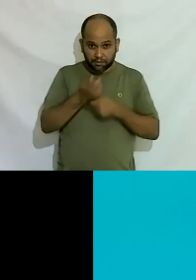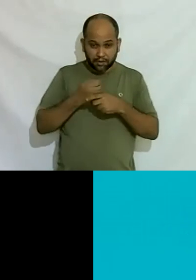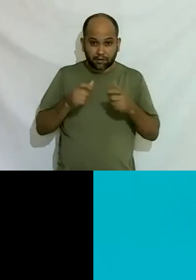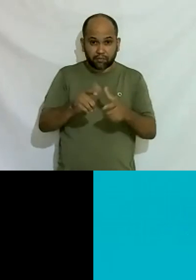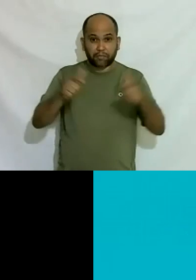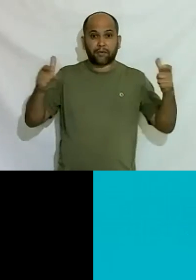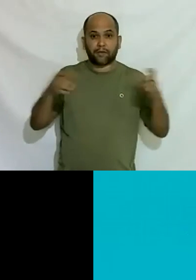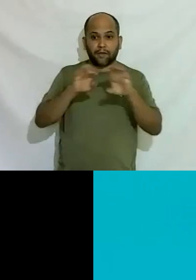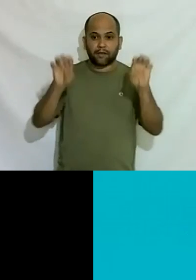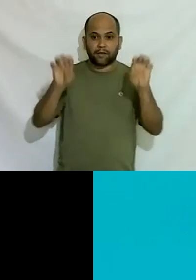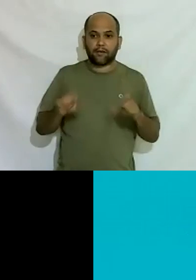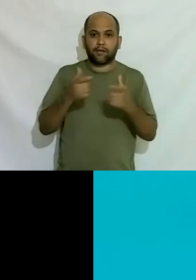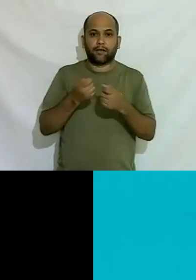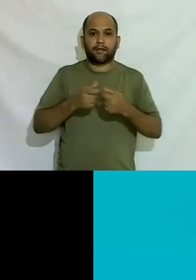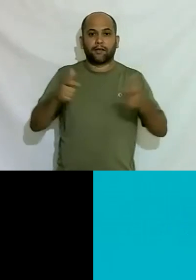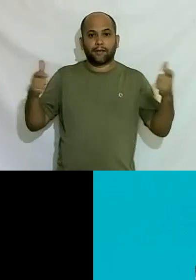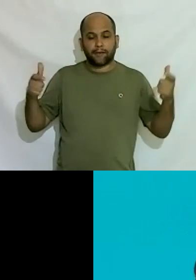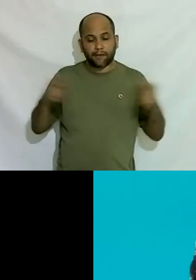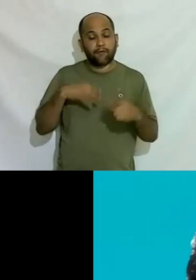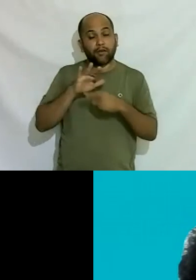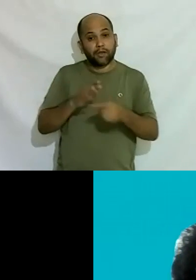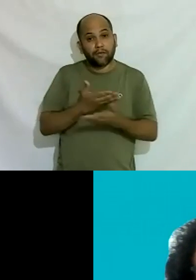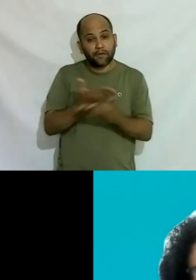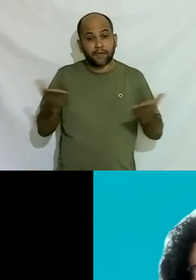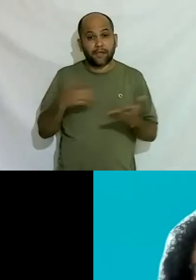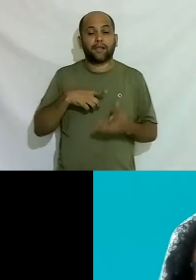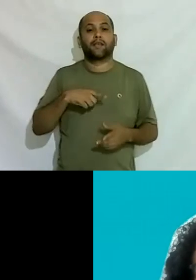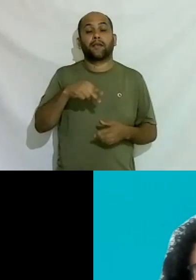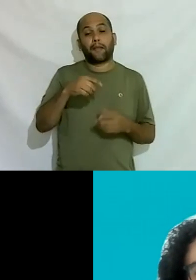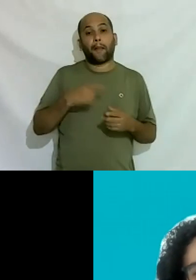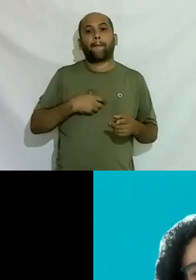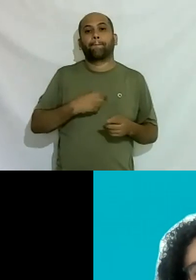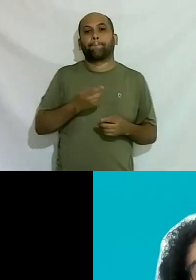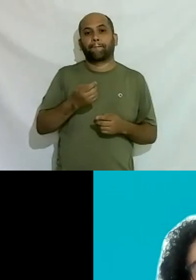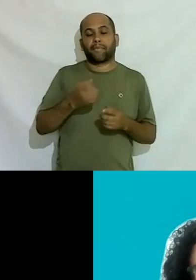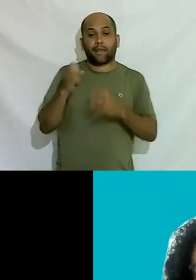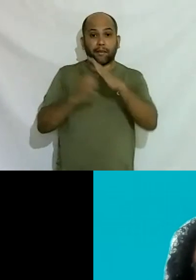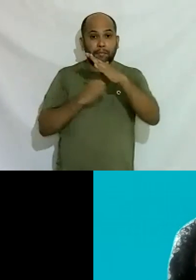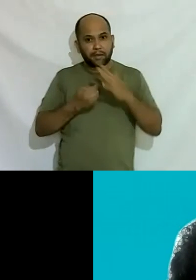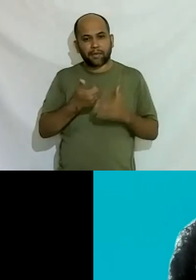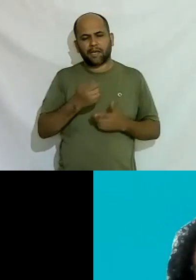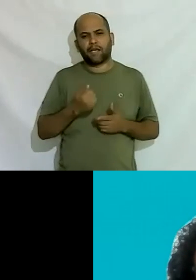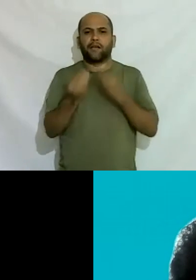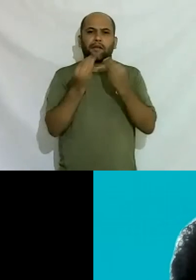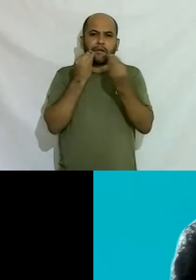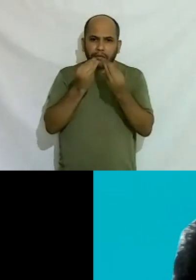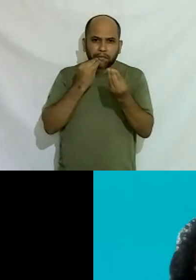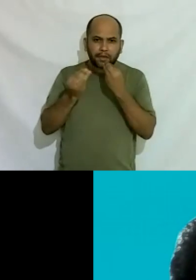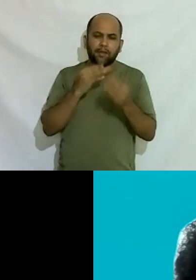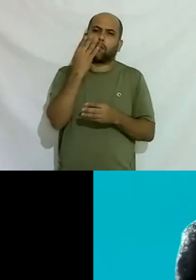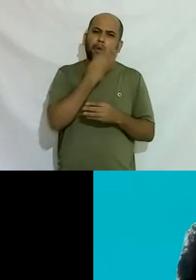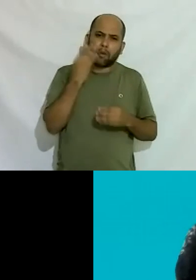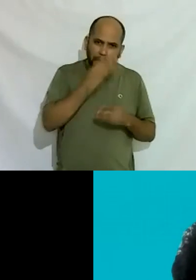Carol Melo da Food Lab então vai ajudar você que tem o seu pequeno empreendimento de gastronômico que vende um bolo que vende um